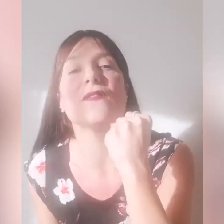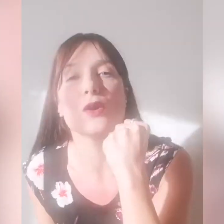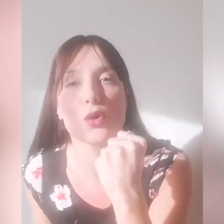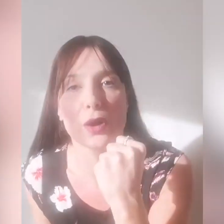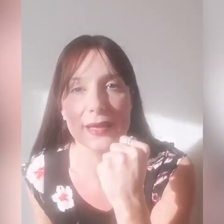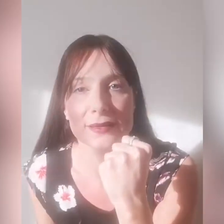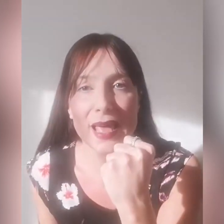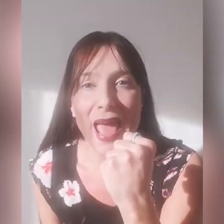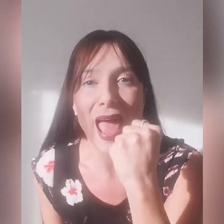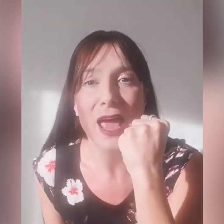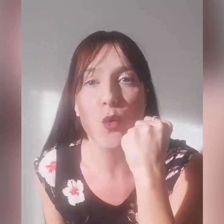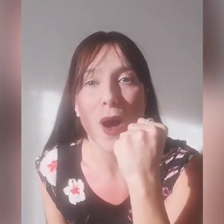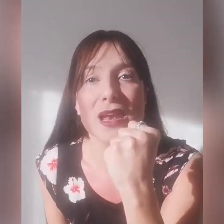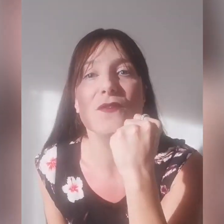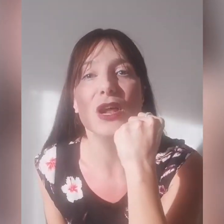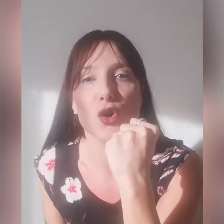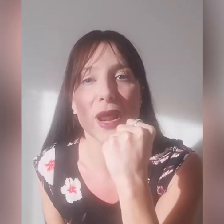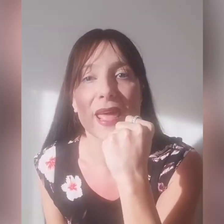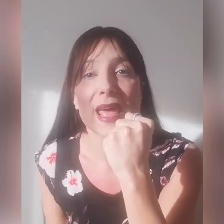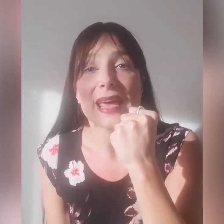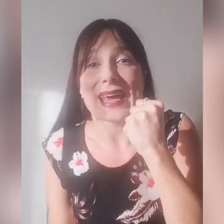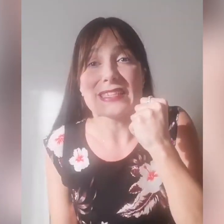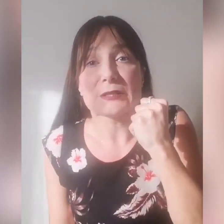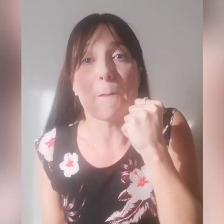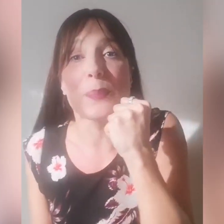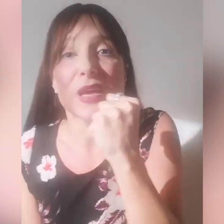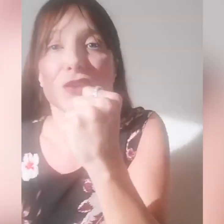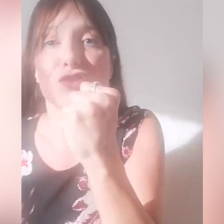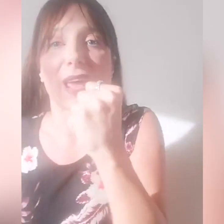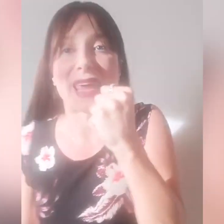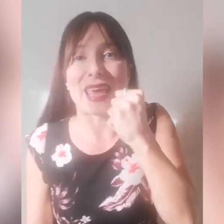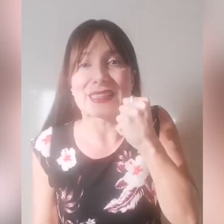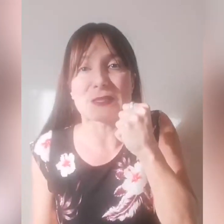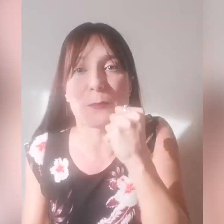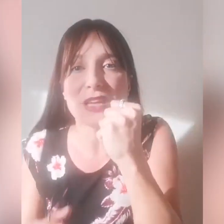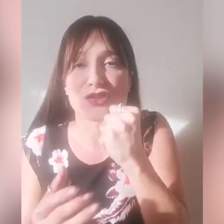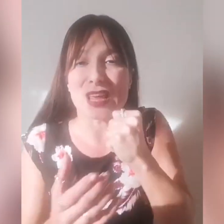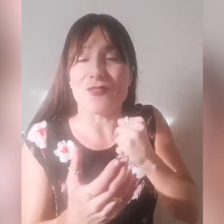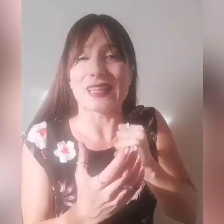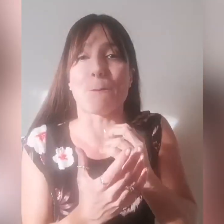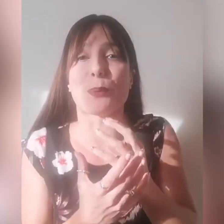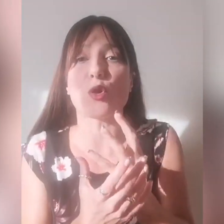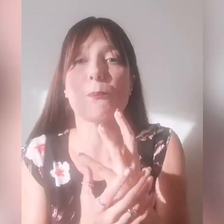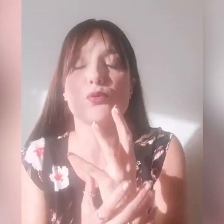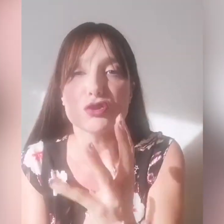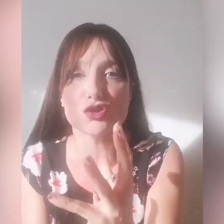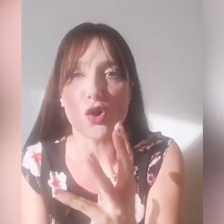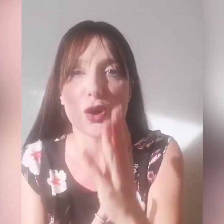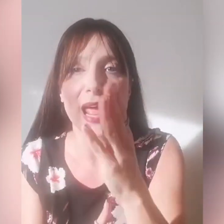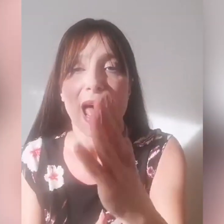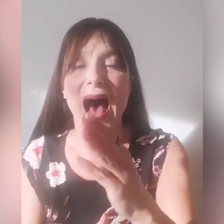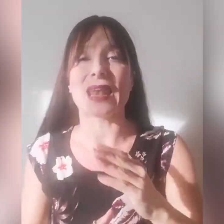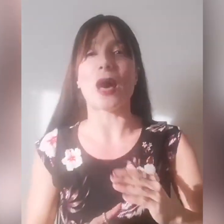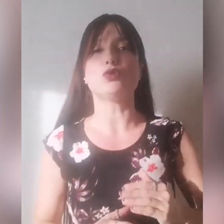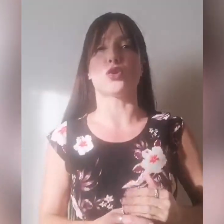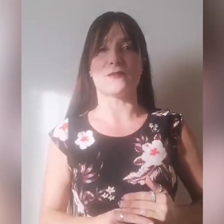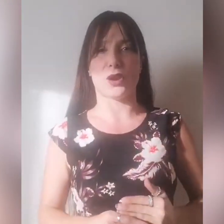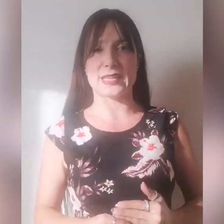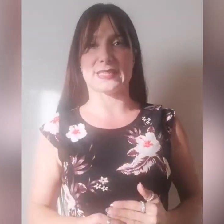valore, è quel valore che spinge, che spinge, che fa da propulsore all'autorevolezza